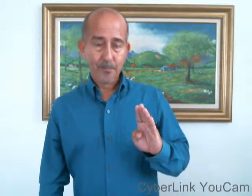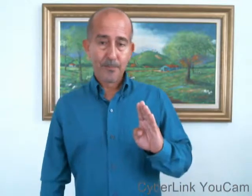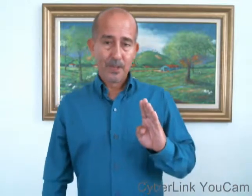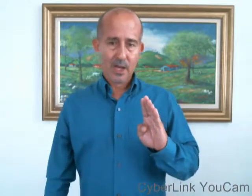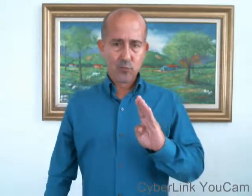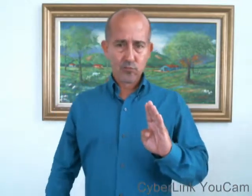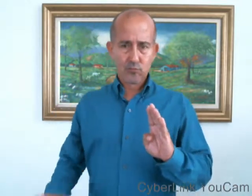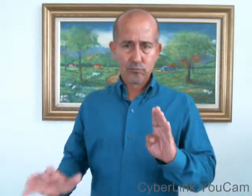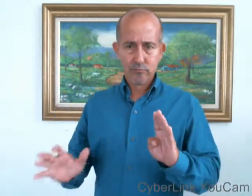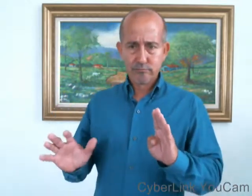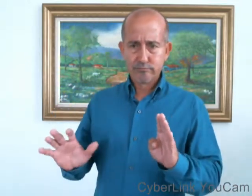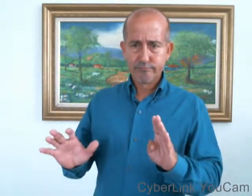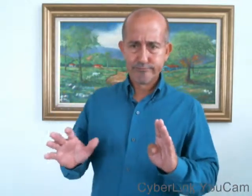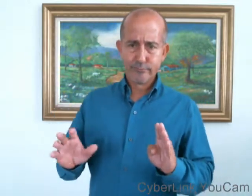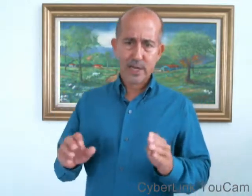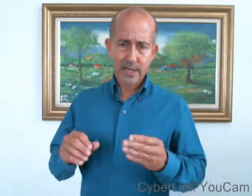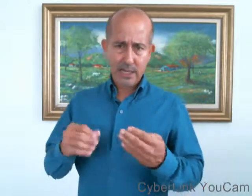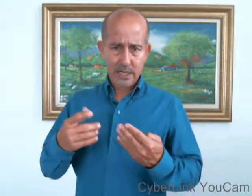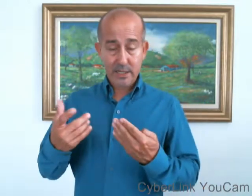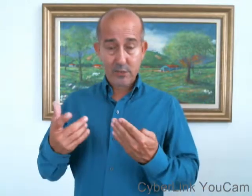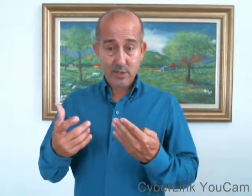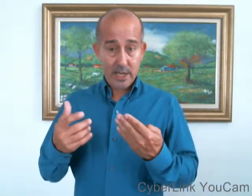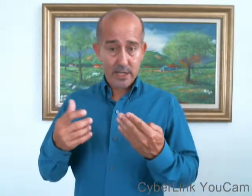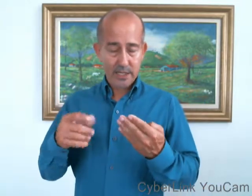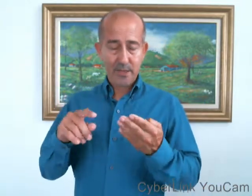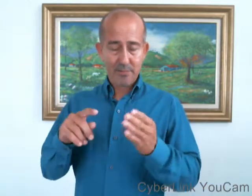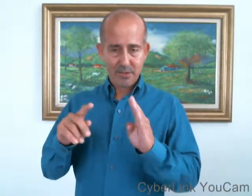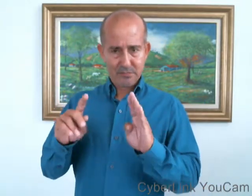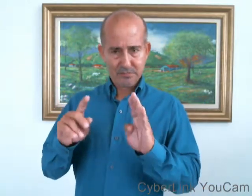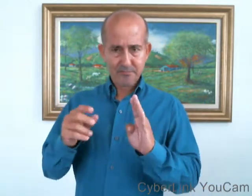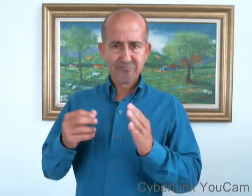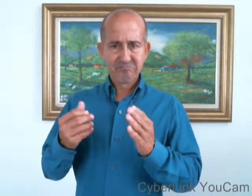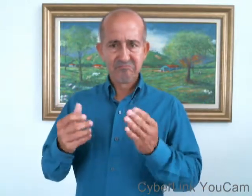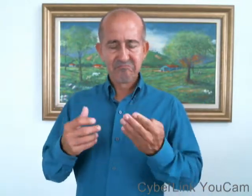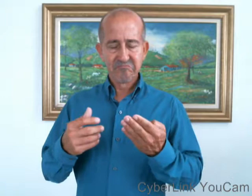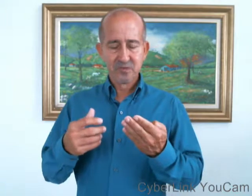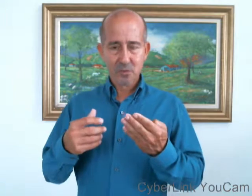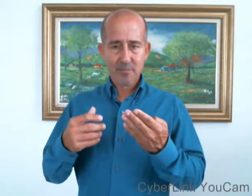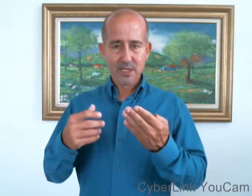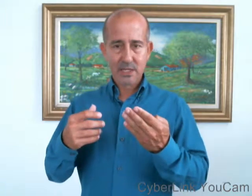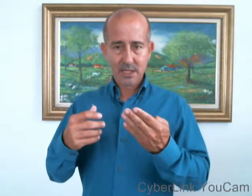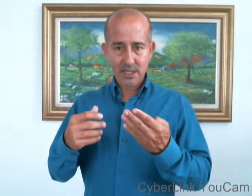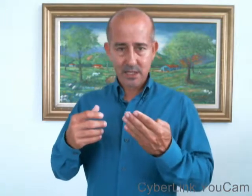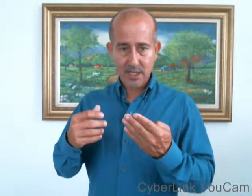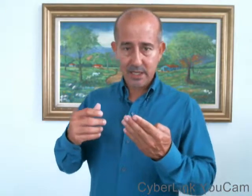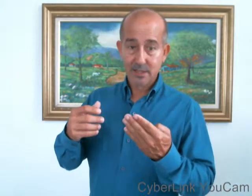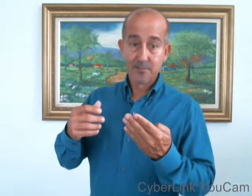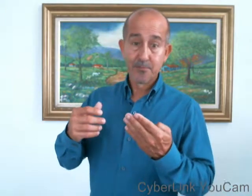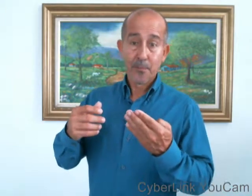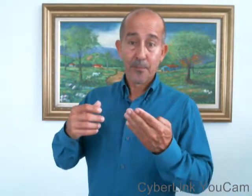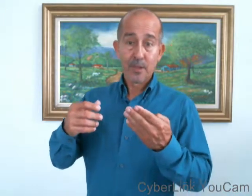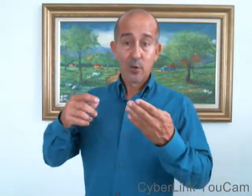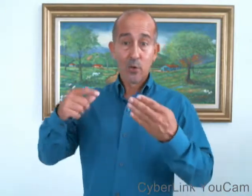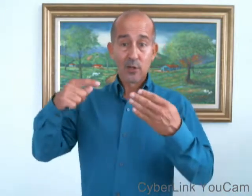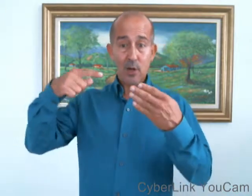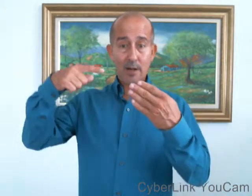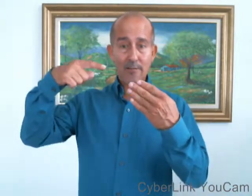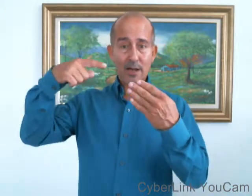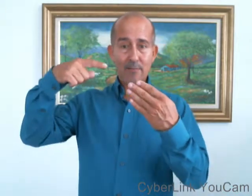hay unas reglas que no están escritas pero son bastante certeras. Entonces, ambas